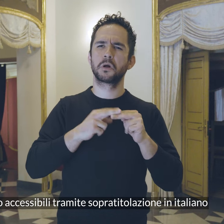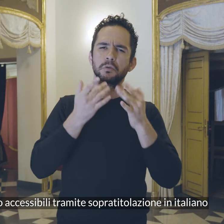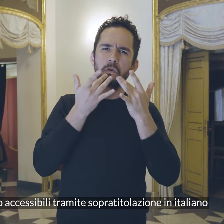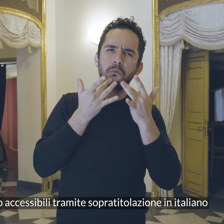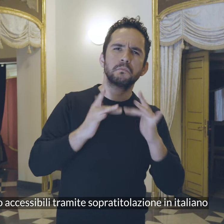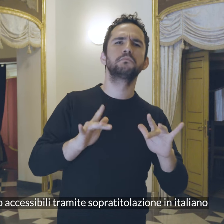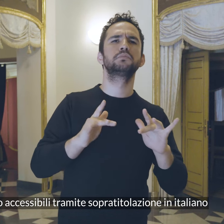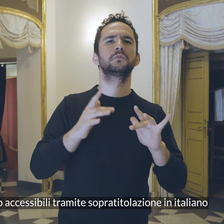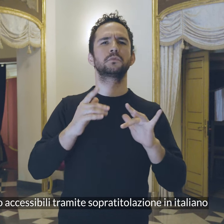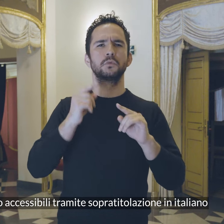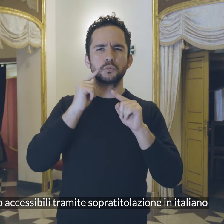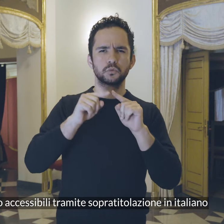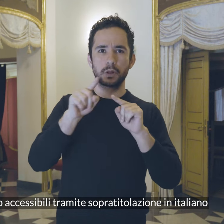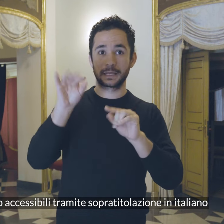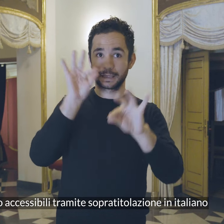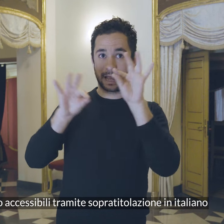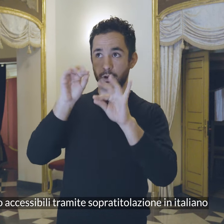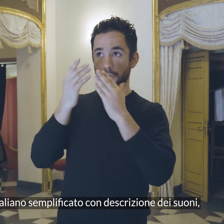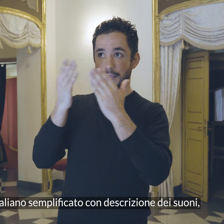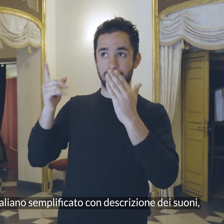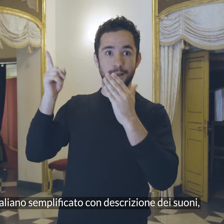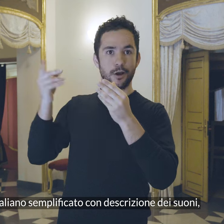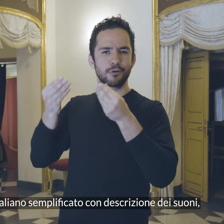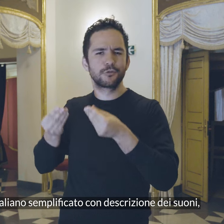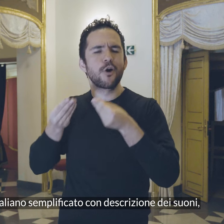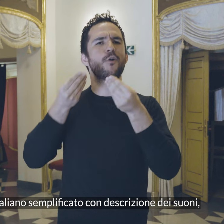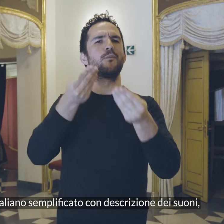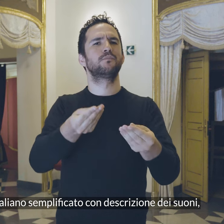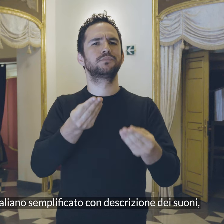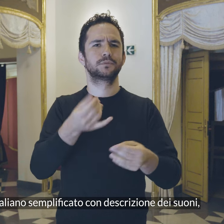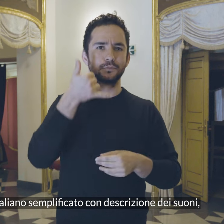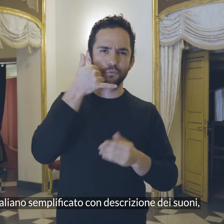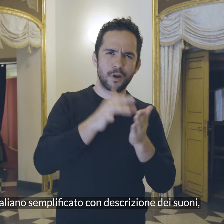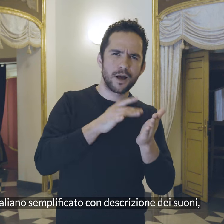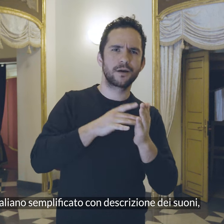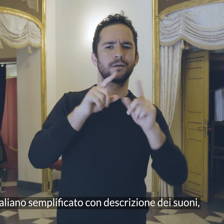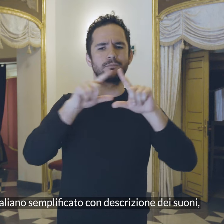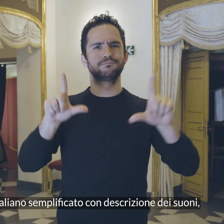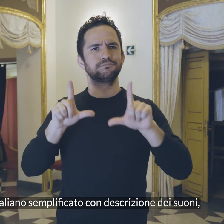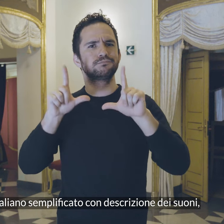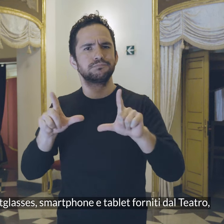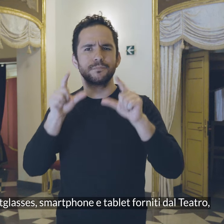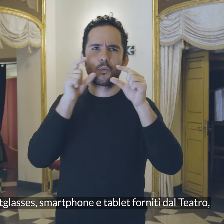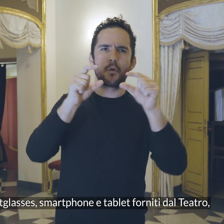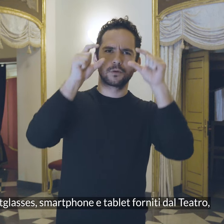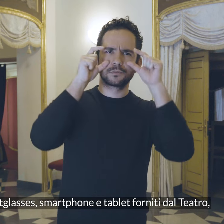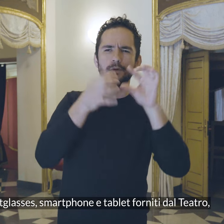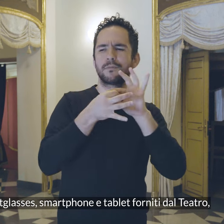Soprattitolazione in italiano e in italiano semplificato Con descrizione dei suoni Su smart glasses,